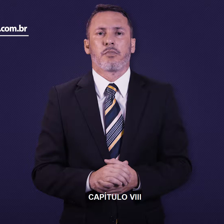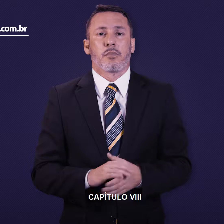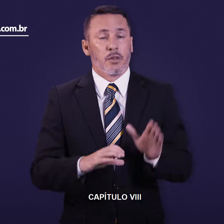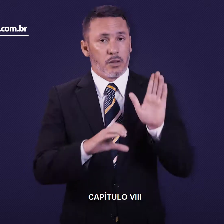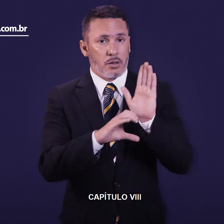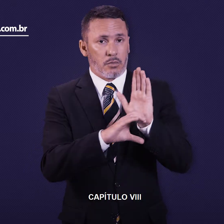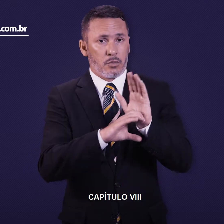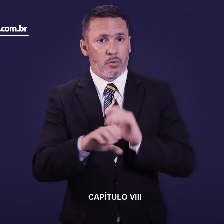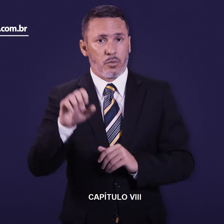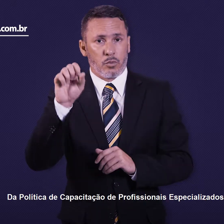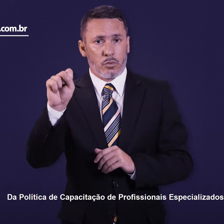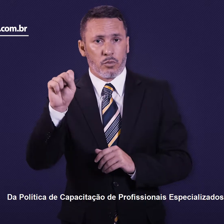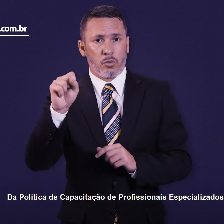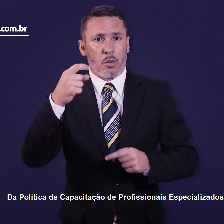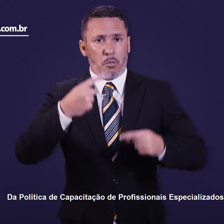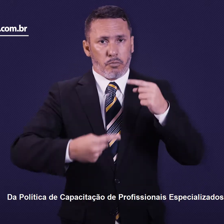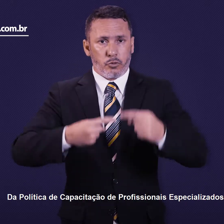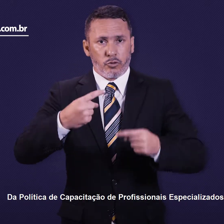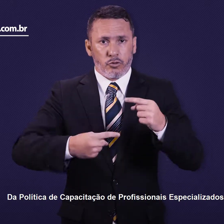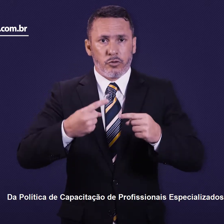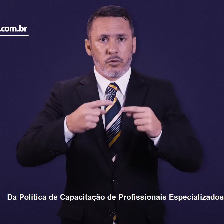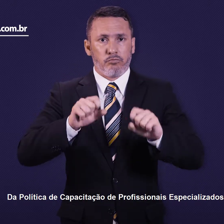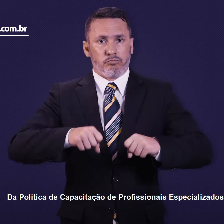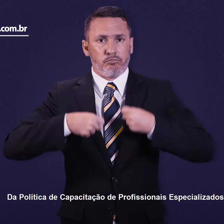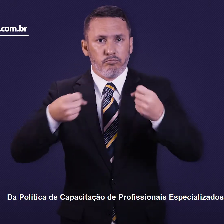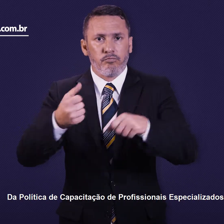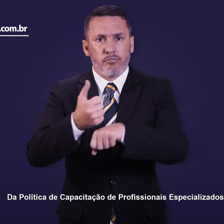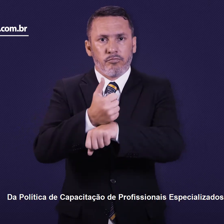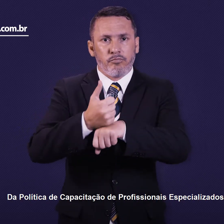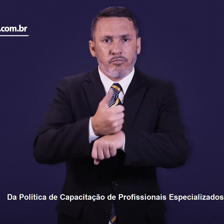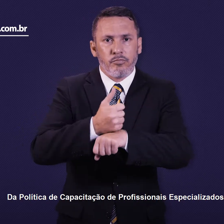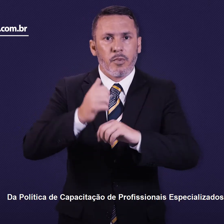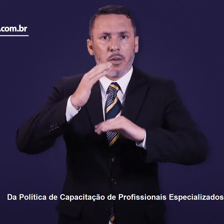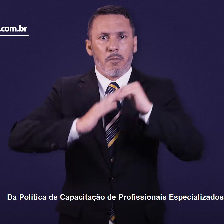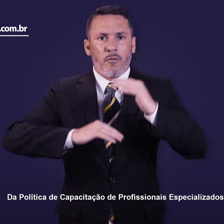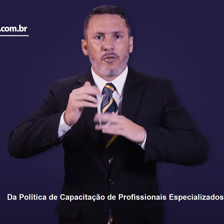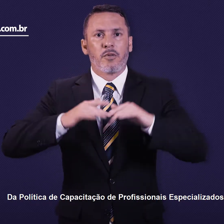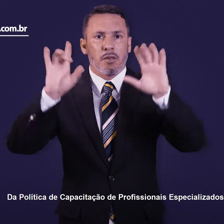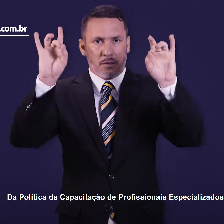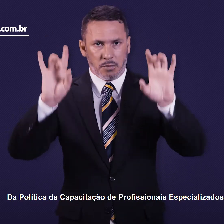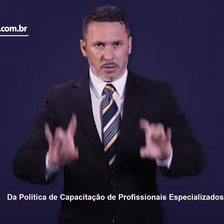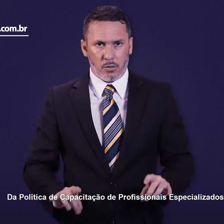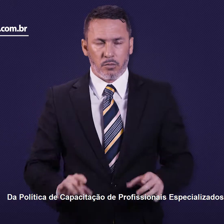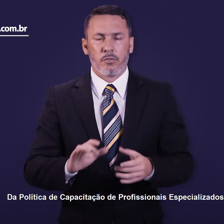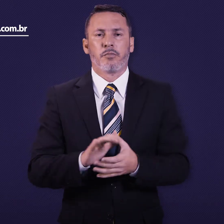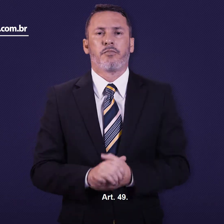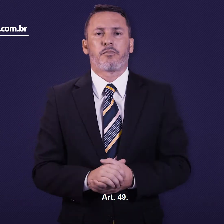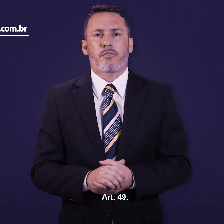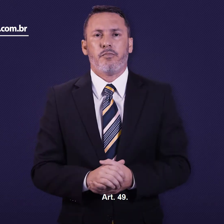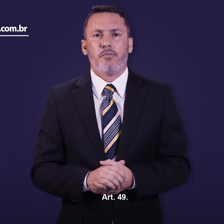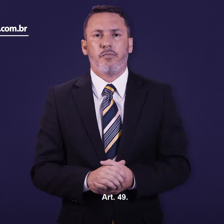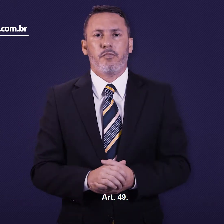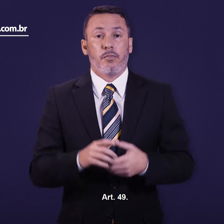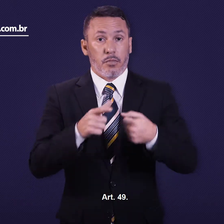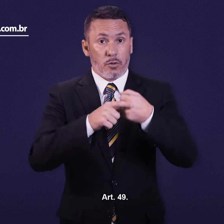Capítulo 8. Da Política de Capacitação de Profissionais Especializados. Artigo 49.